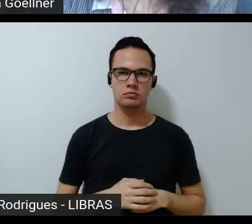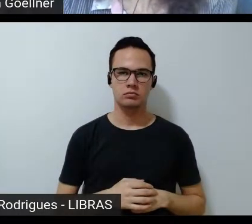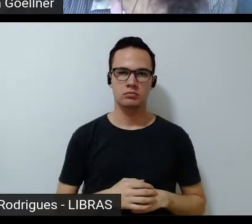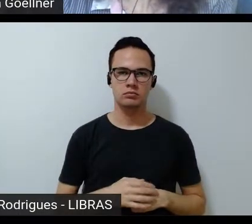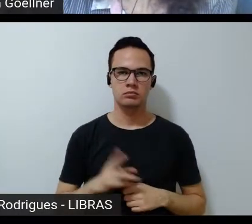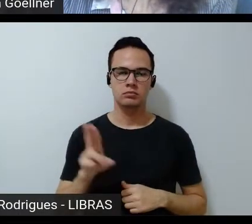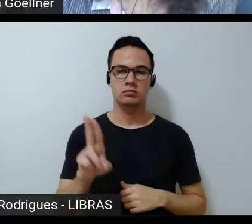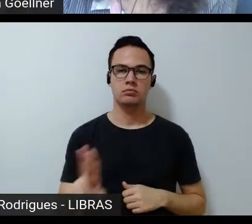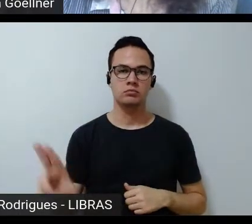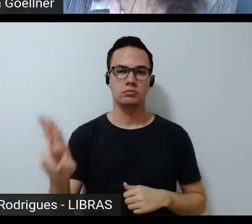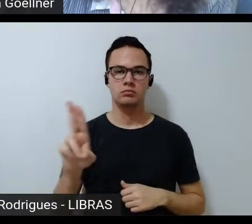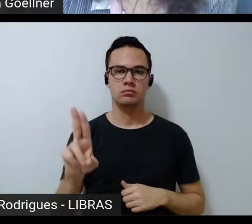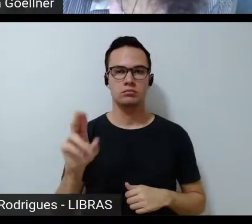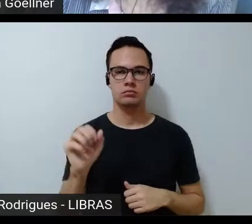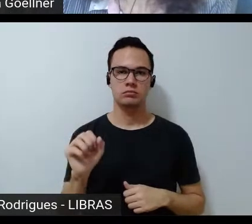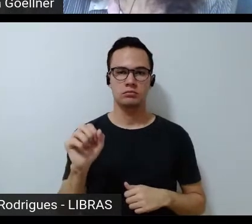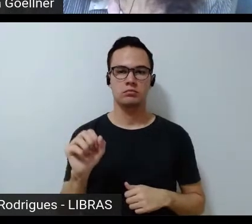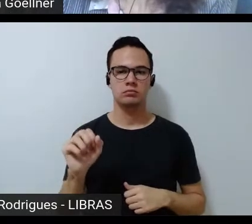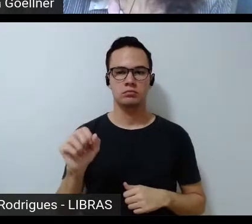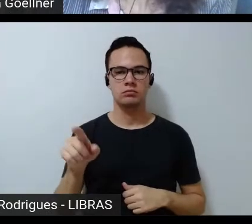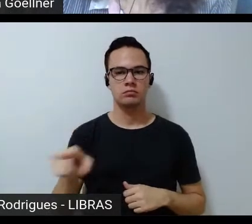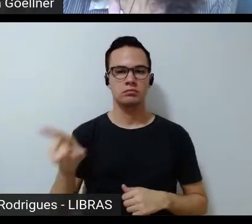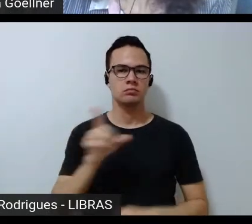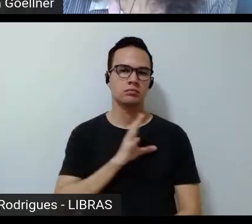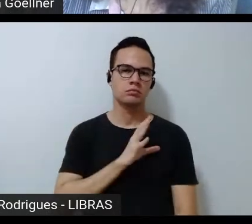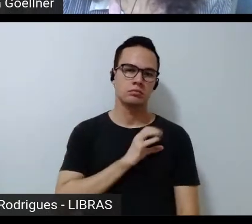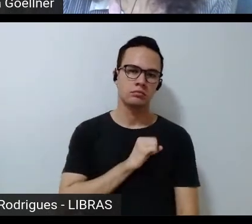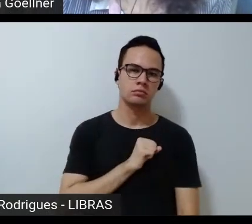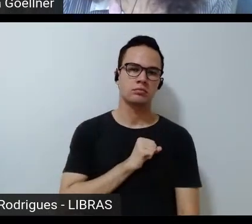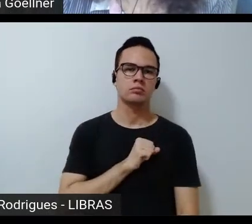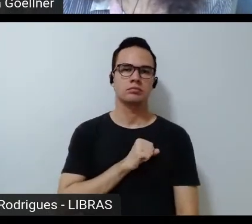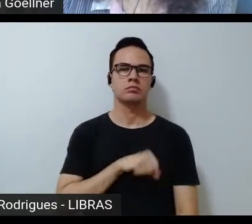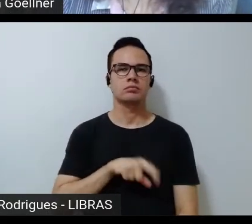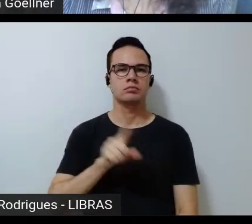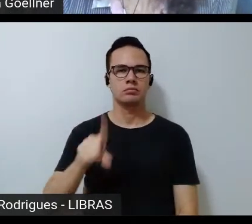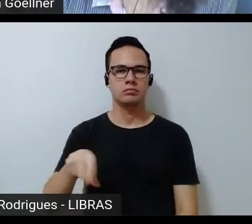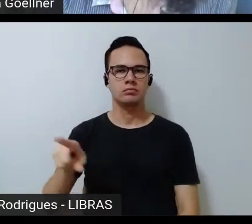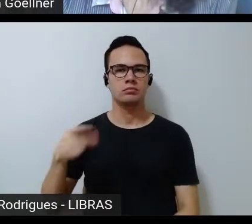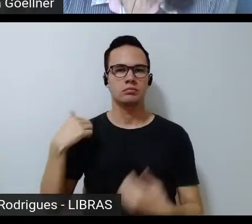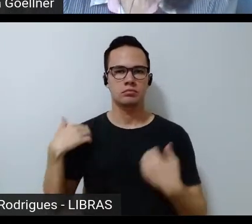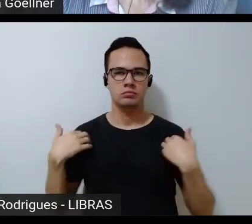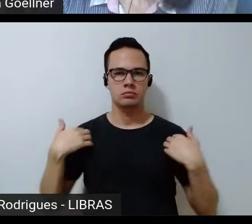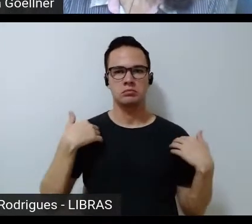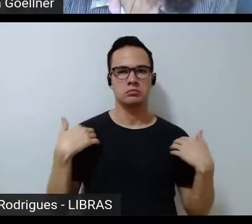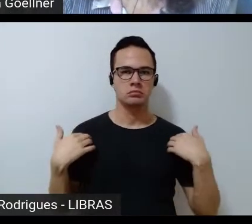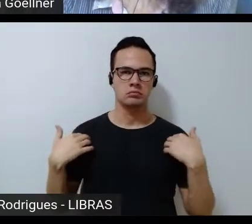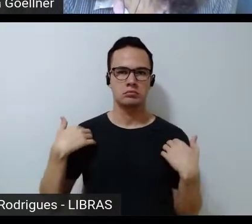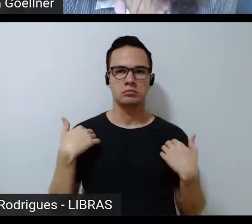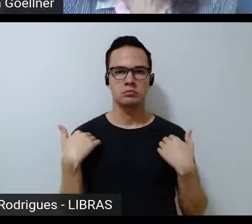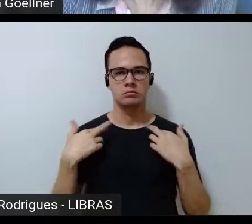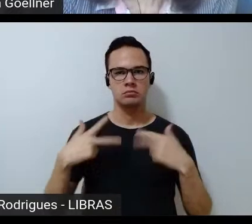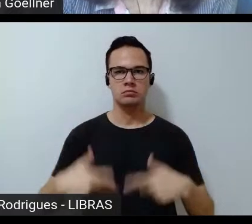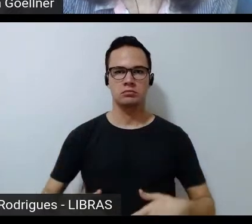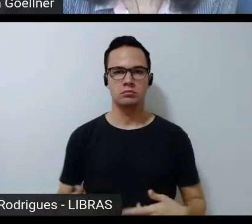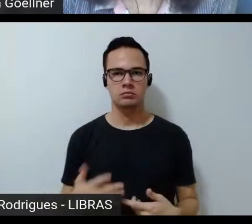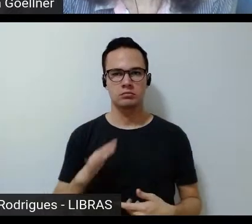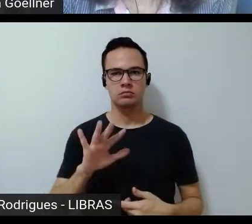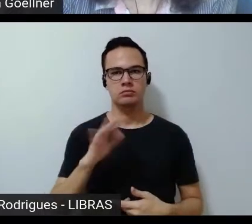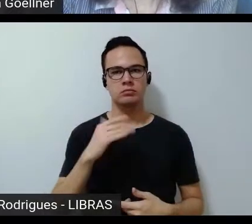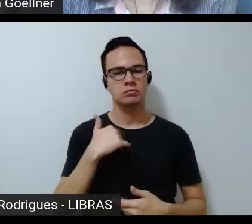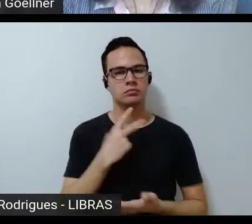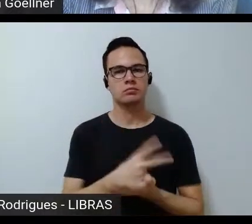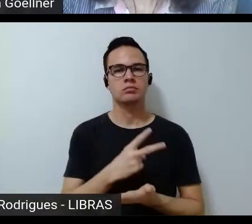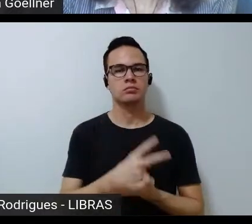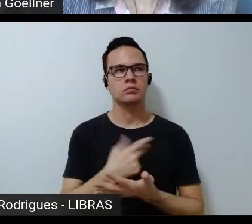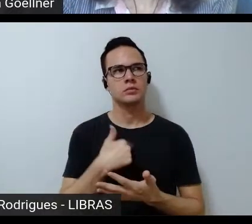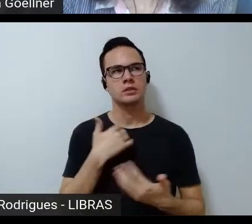usufruir dessa paixão que é o movimento humano, mas eu fico sempre muito